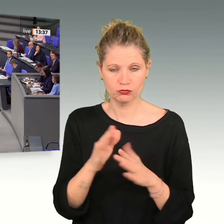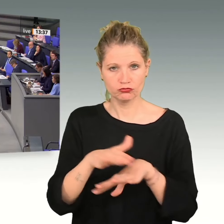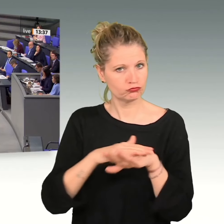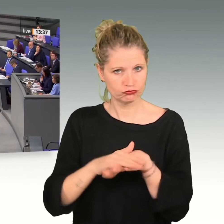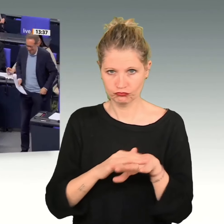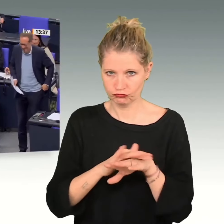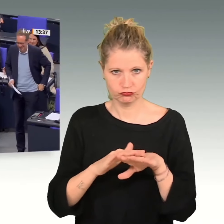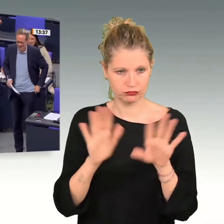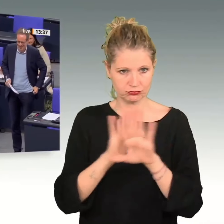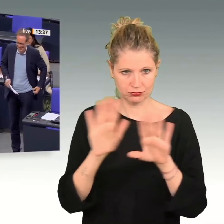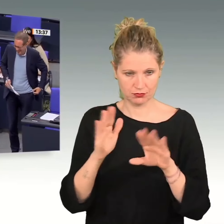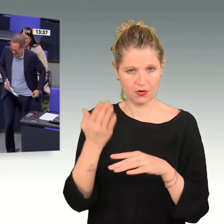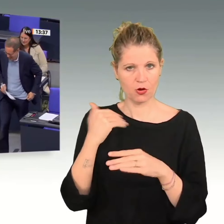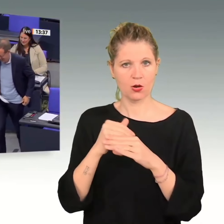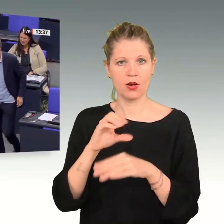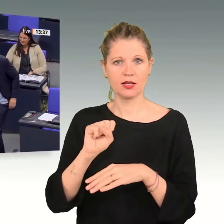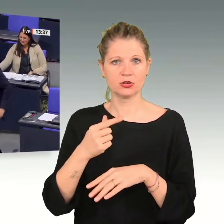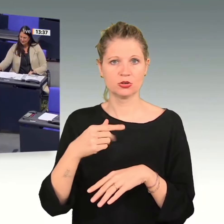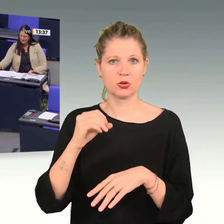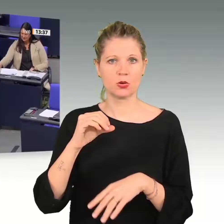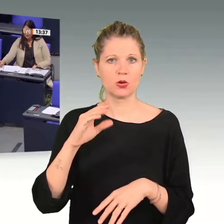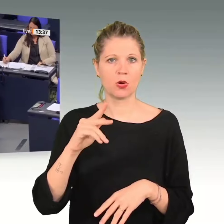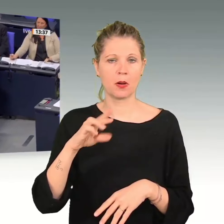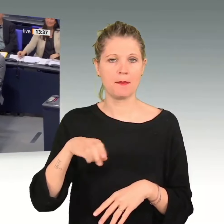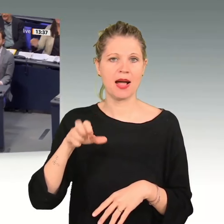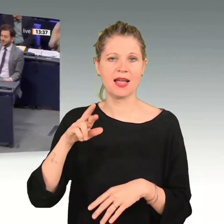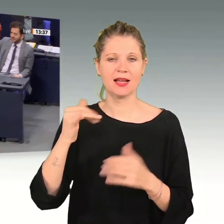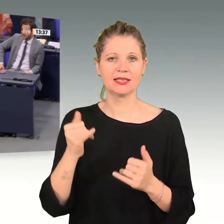Dann hat der Kollege Stockmeyer das Wort für die FDP-Fraktion.